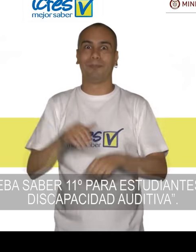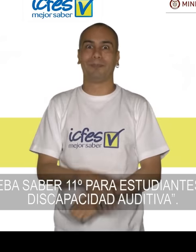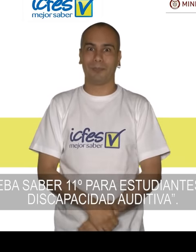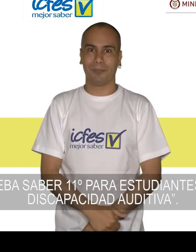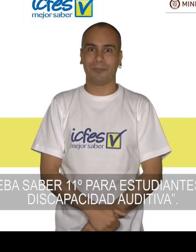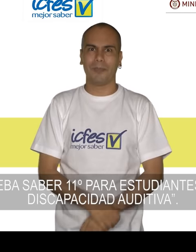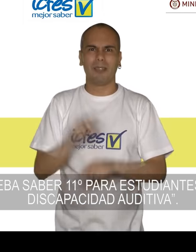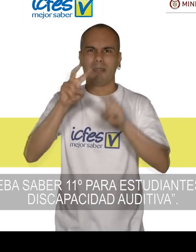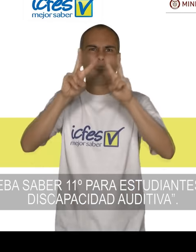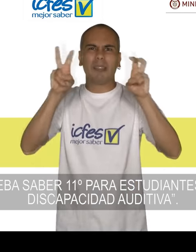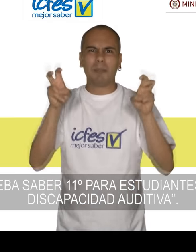discapacidad auditiva.